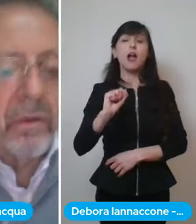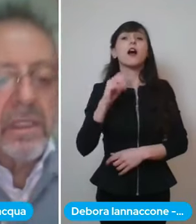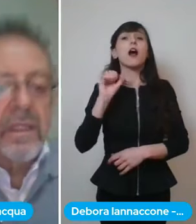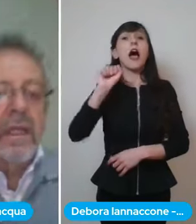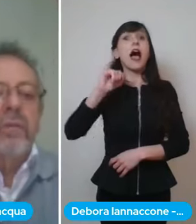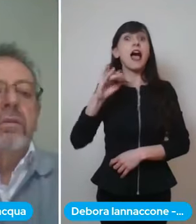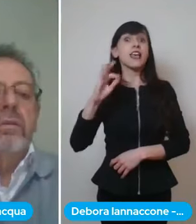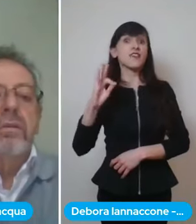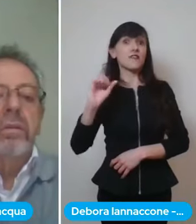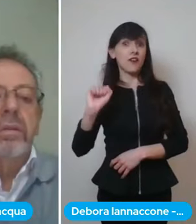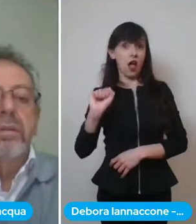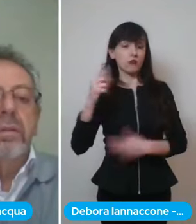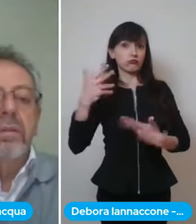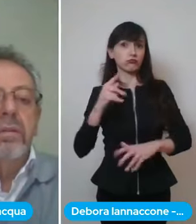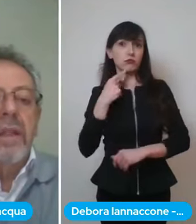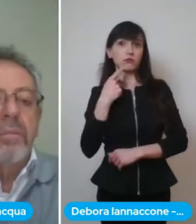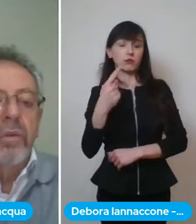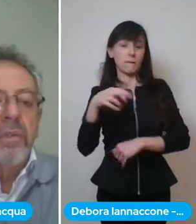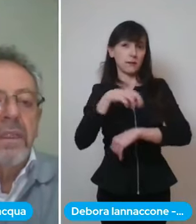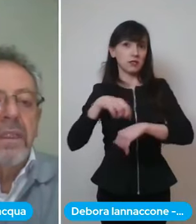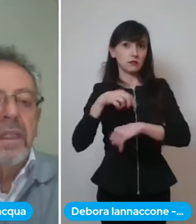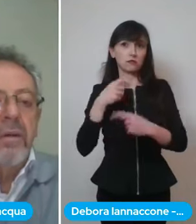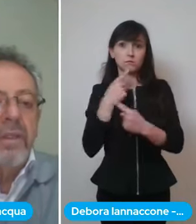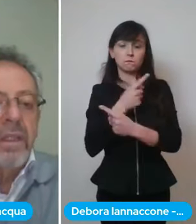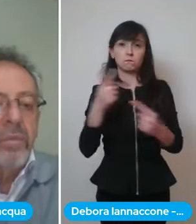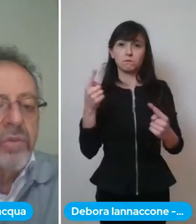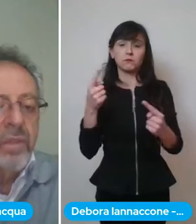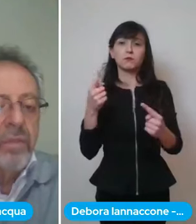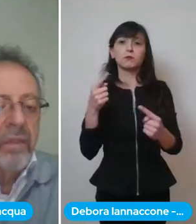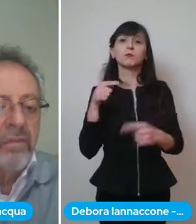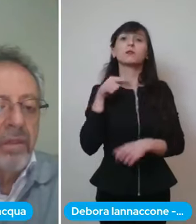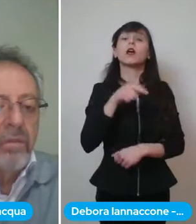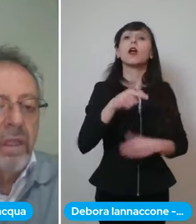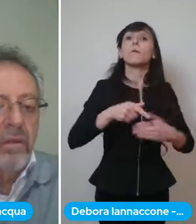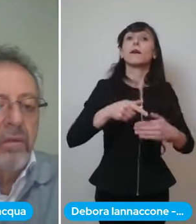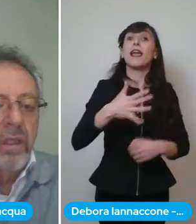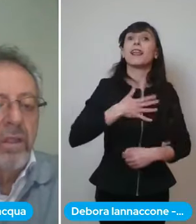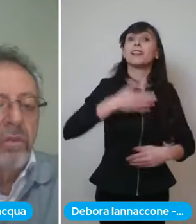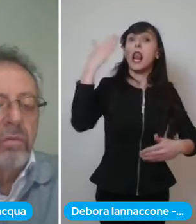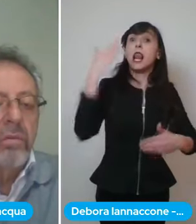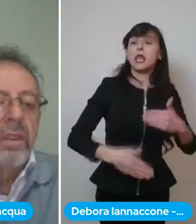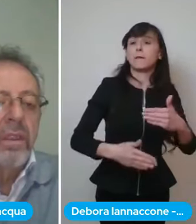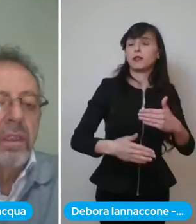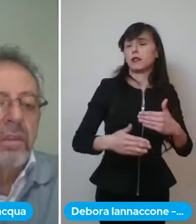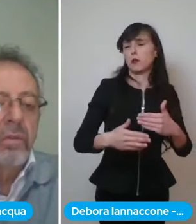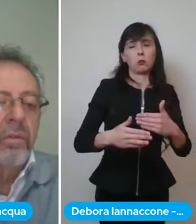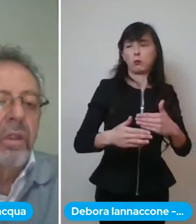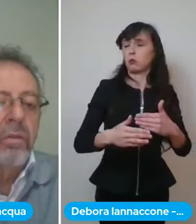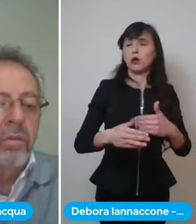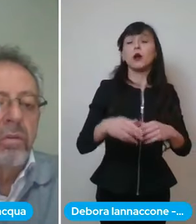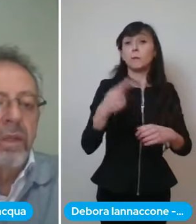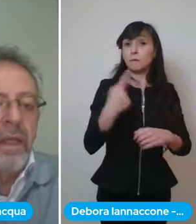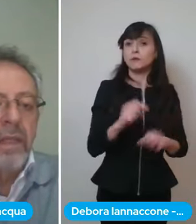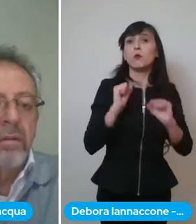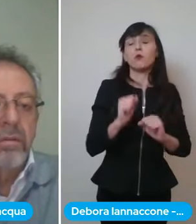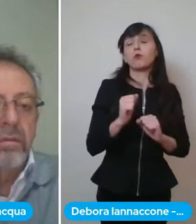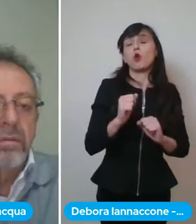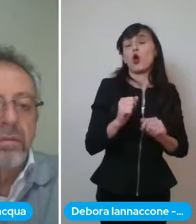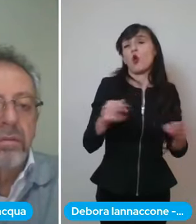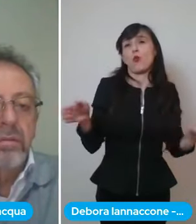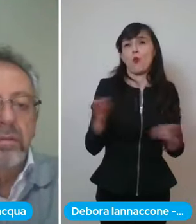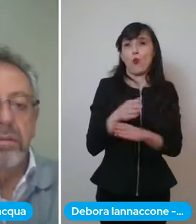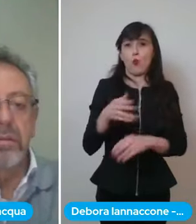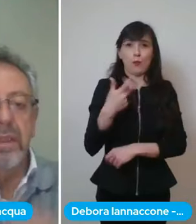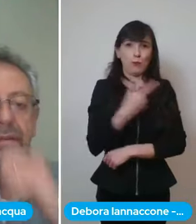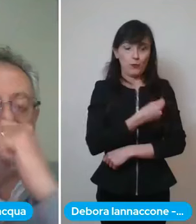Ministero non ha più limitità quindi è possibile effettuarlo a chiunque, non a coloro che hanno